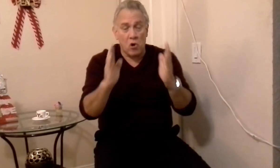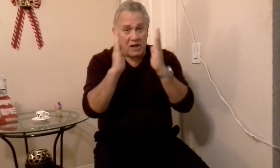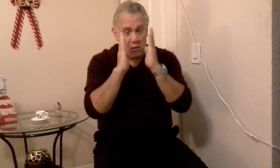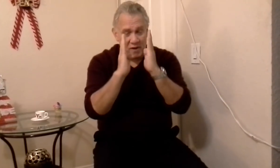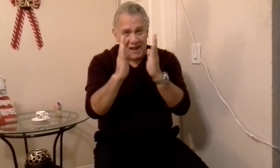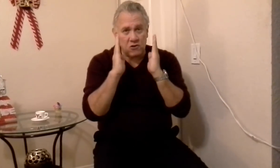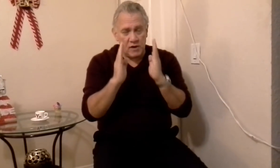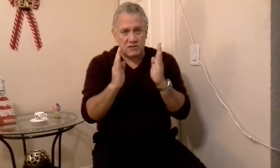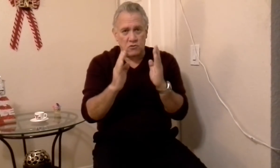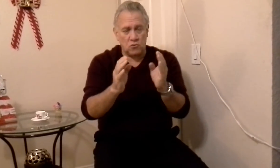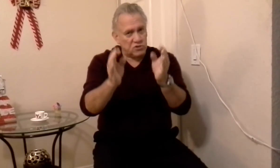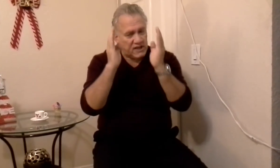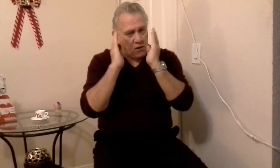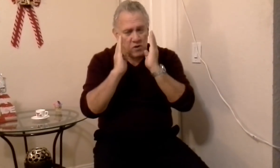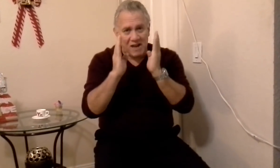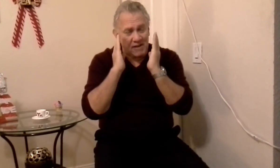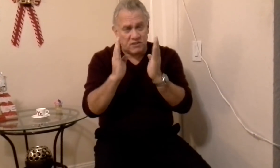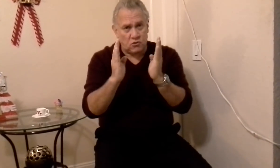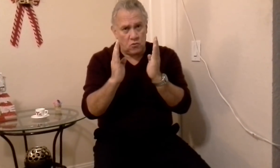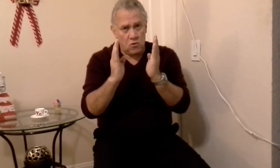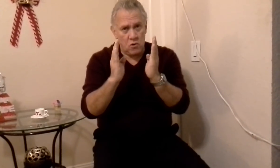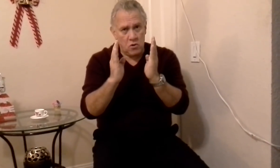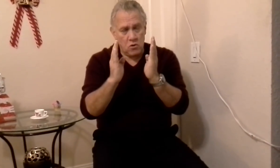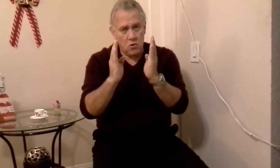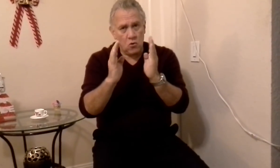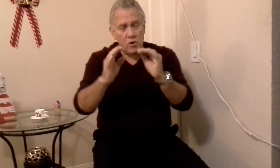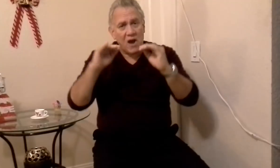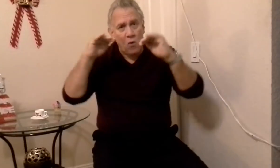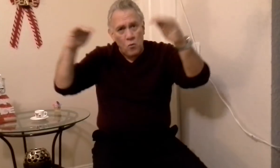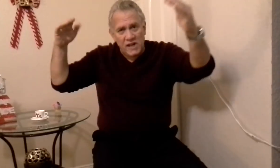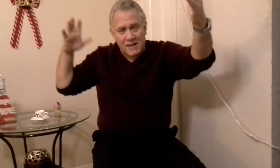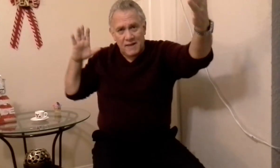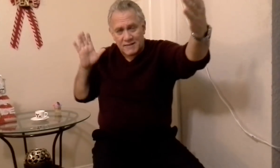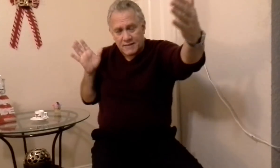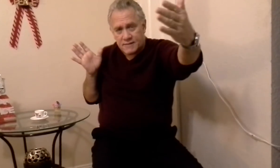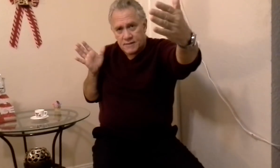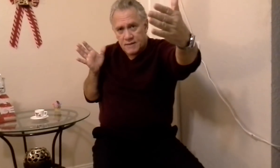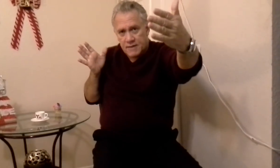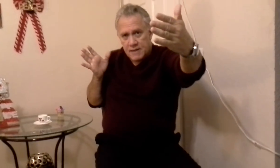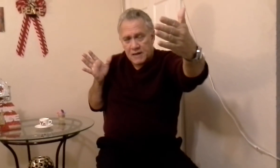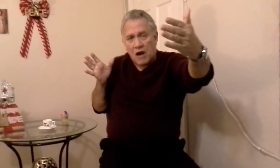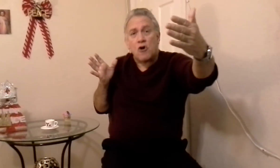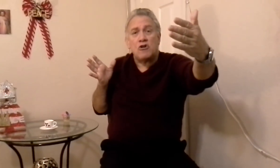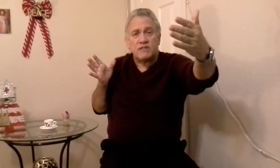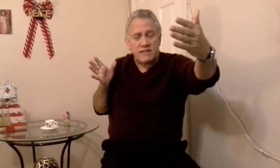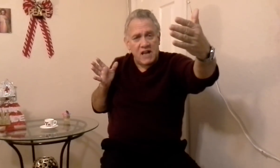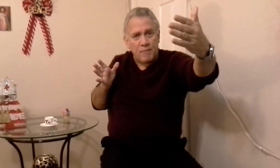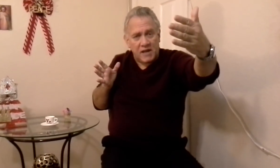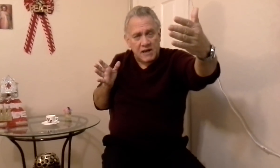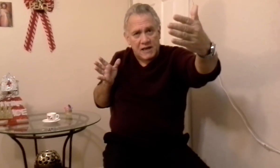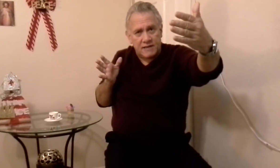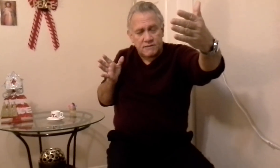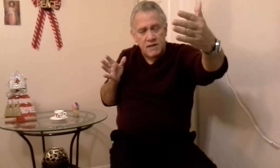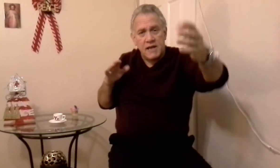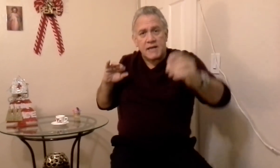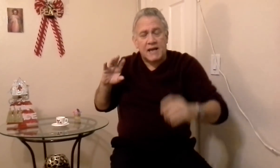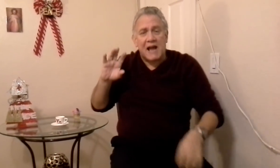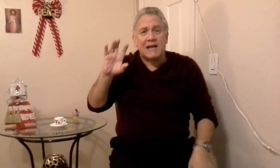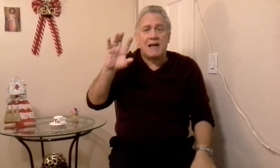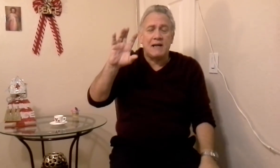porque le voy a dejar con esto, usted nunca ha visto una guaguita de esas, la hearse se llama en inglés, que cargan